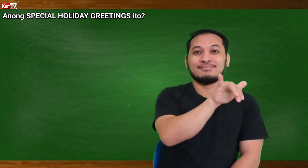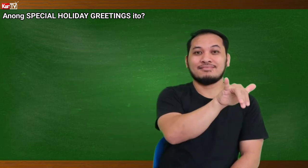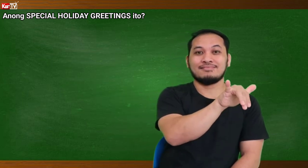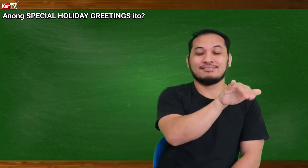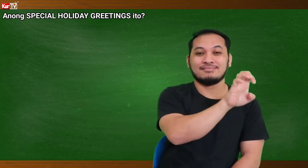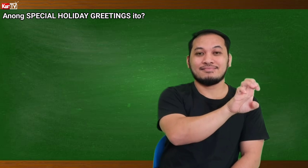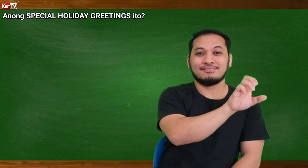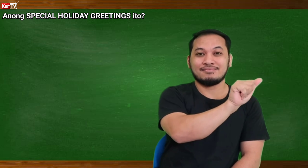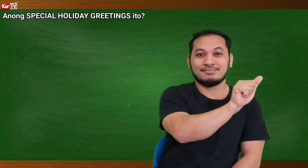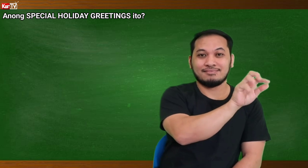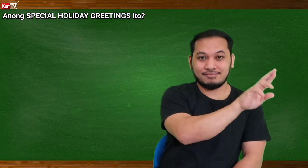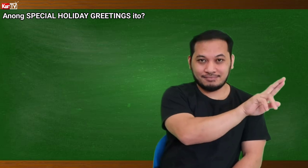Wah